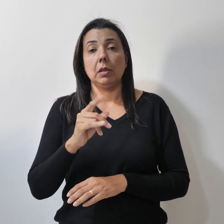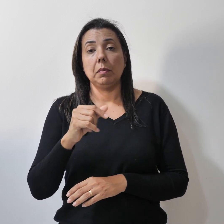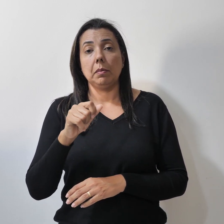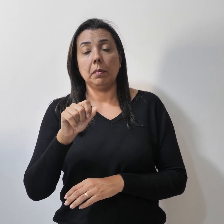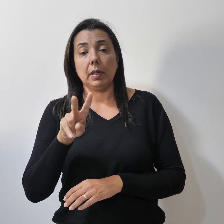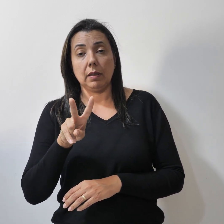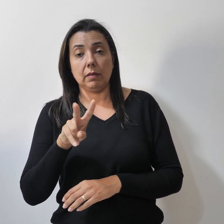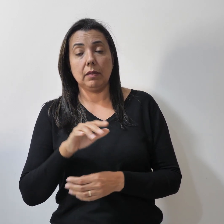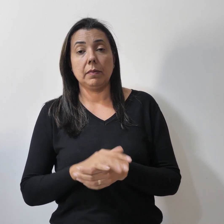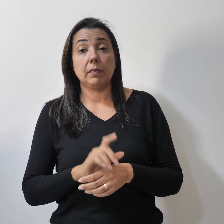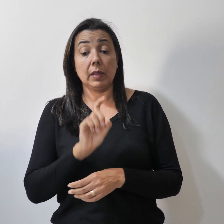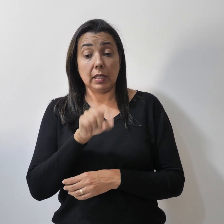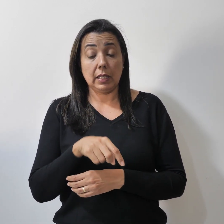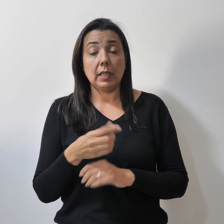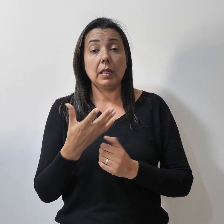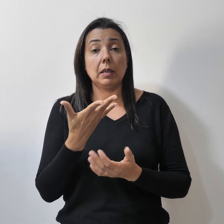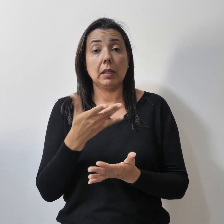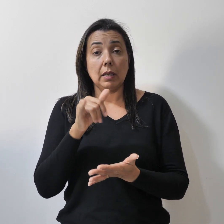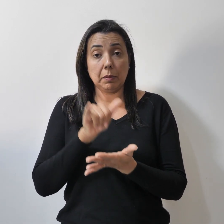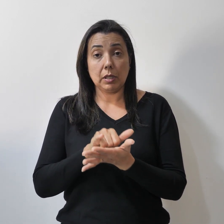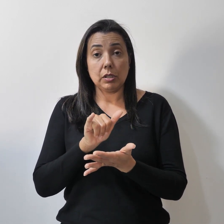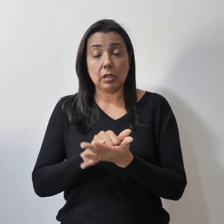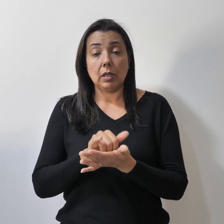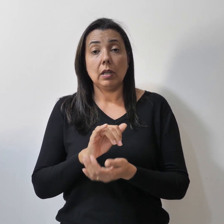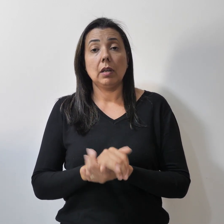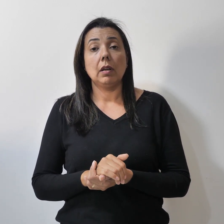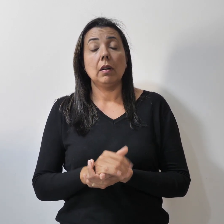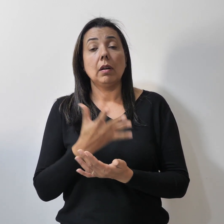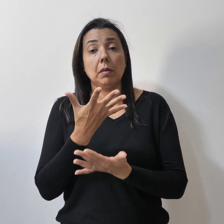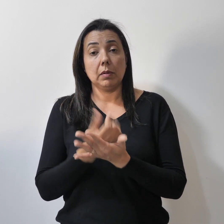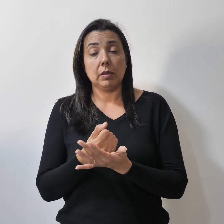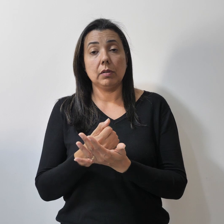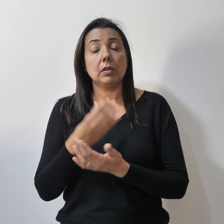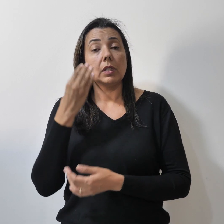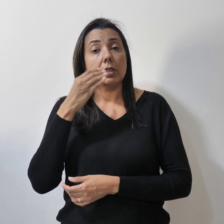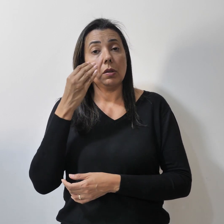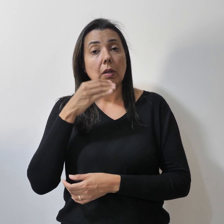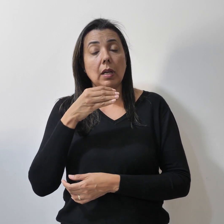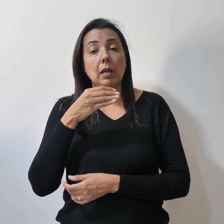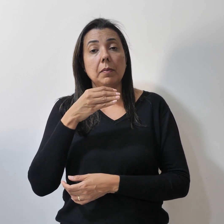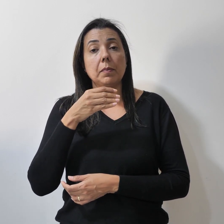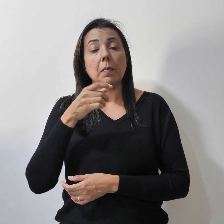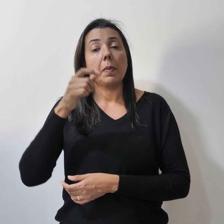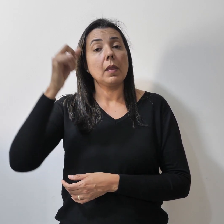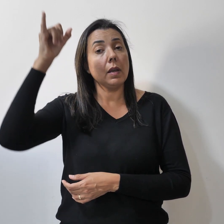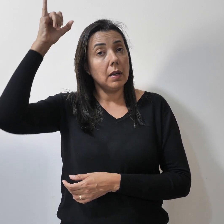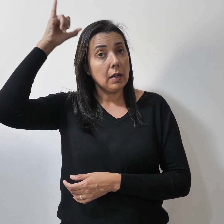Clique para baixar o aplicativo para celulares Android e iOS. Clique baixar Android